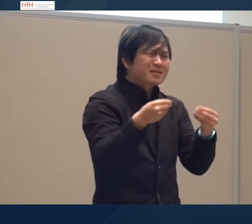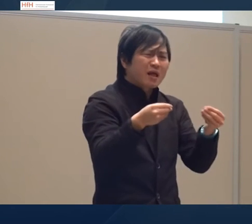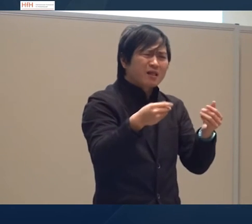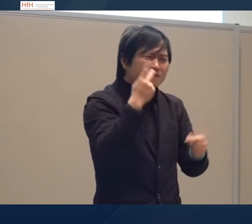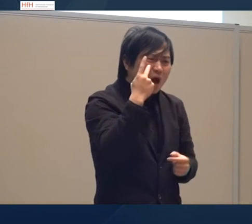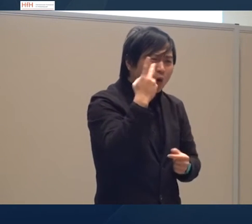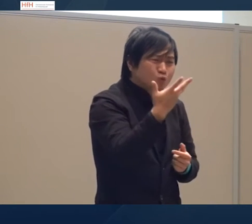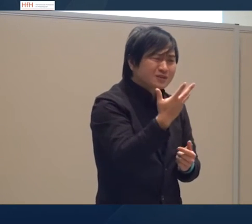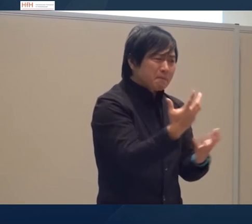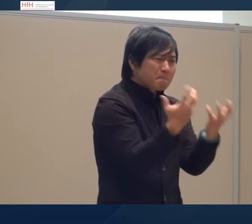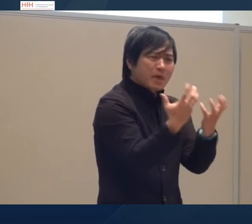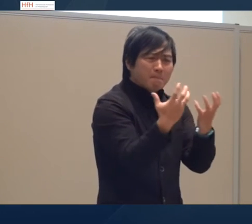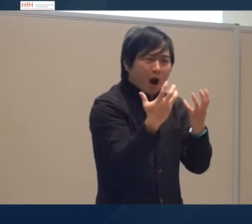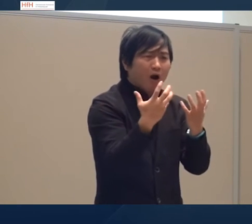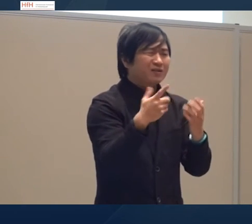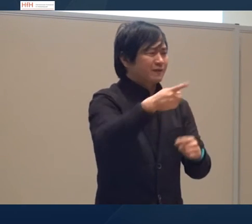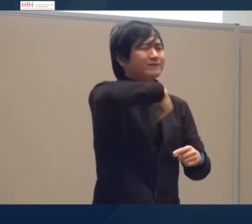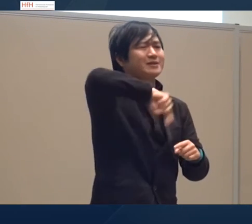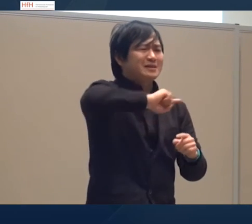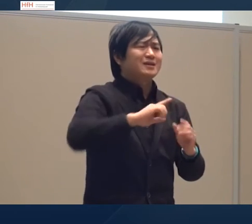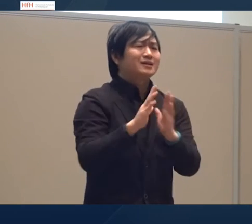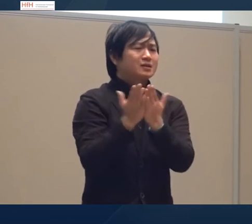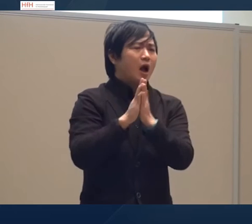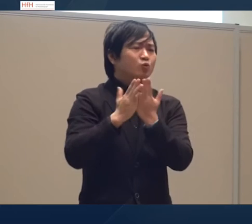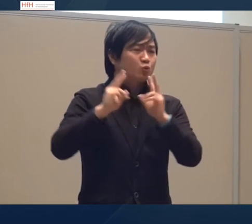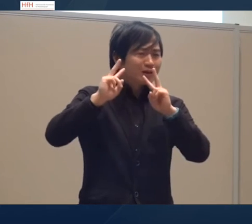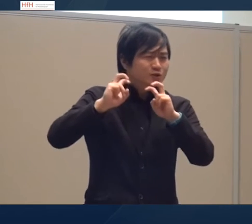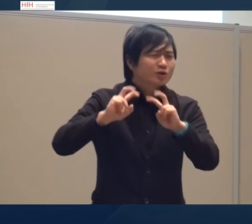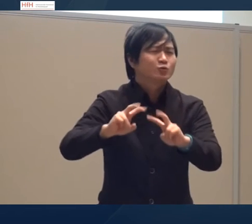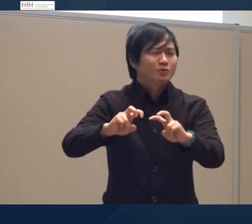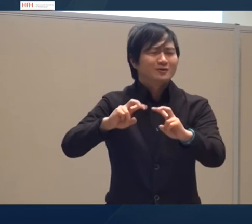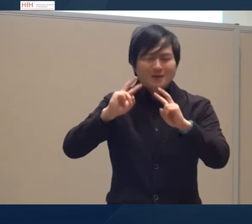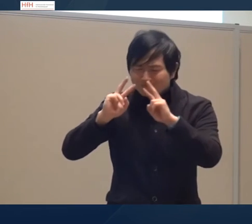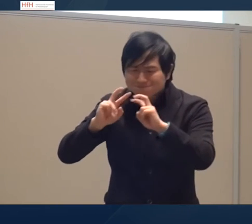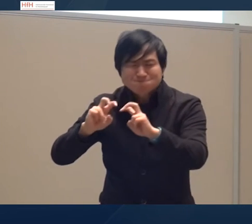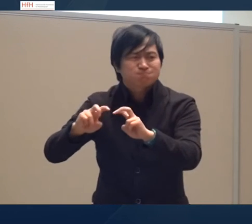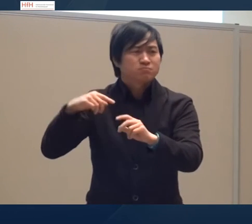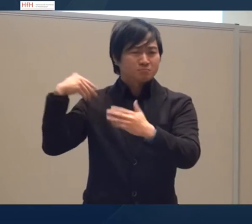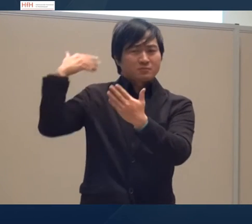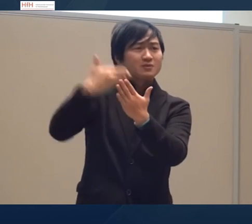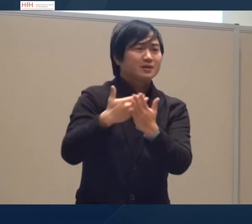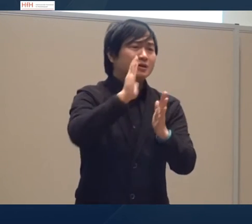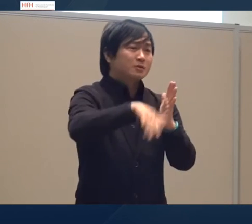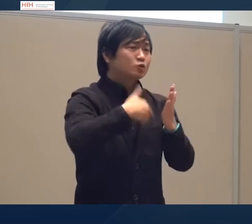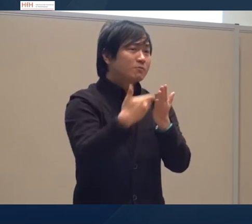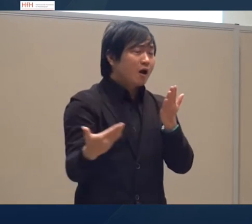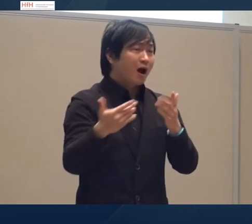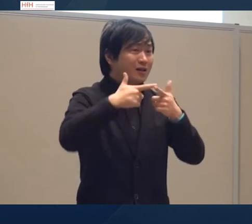Das Material haben wir von einer vorherigen Literaturrecherche erfasst. Eben was gibt es schon